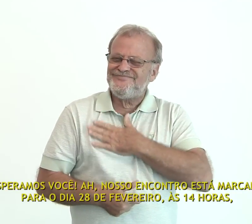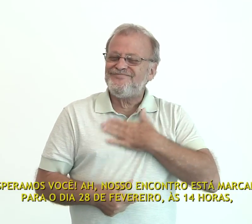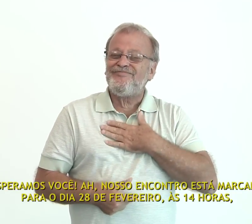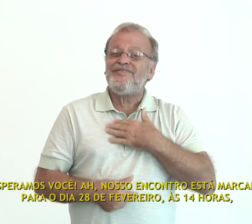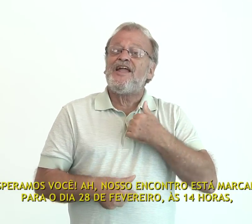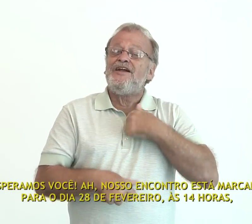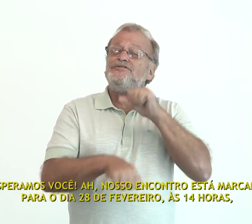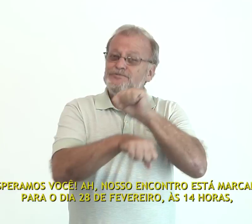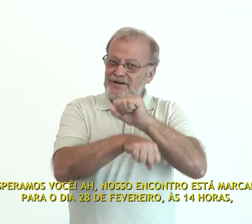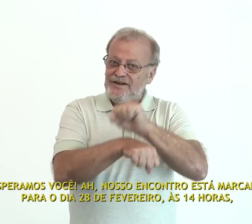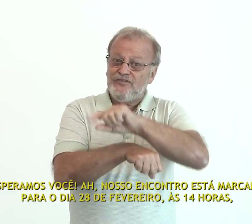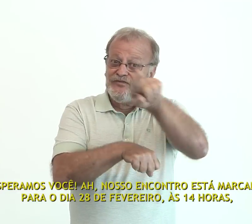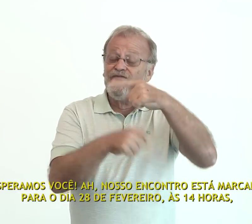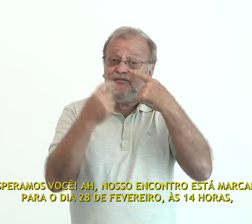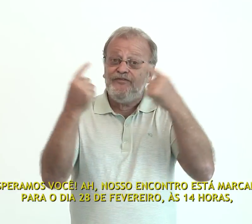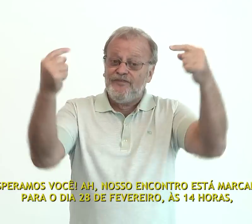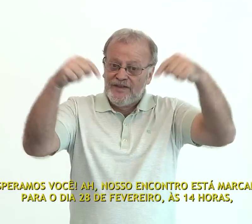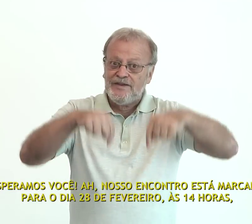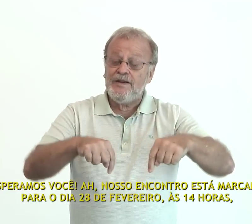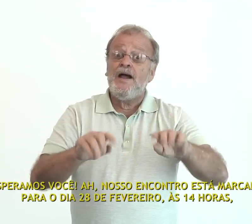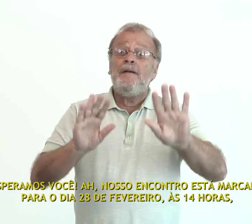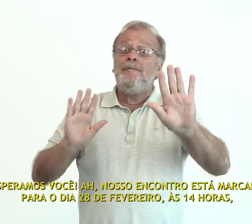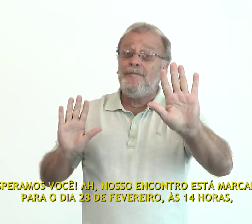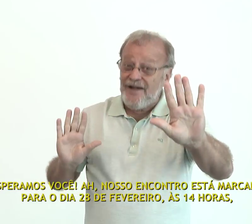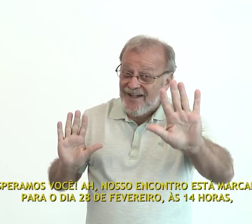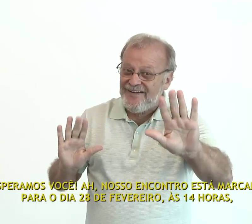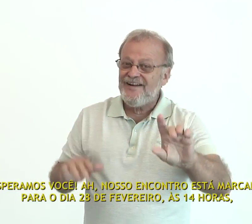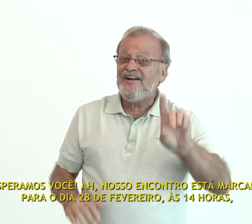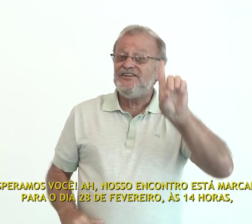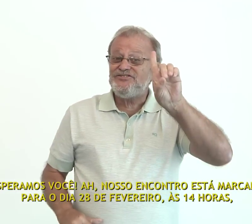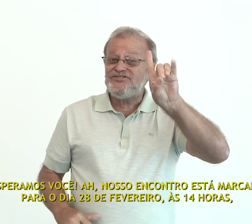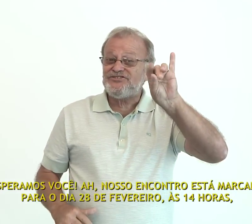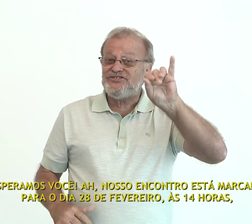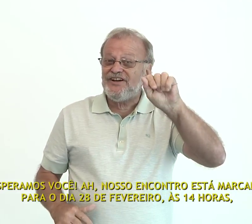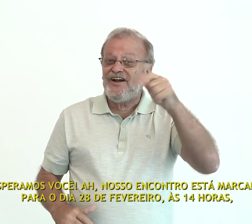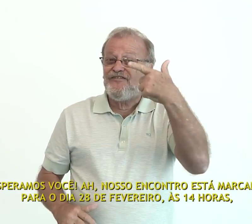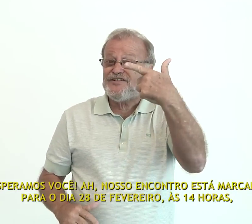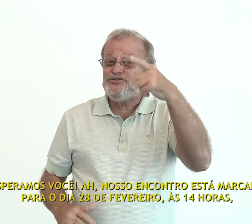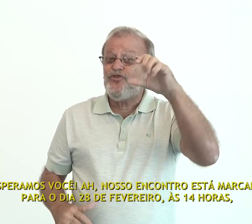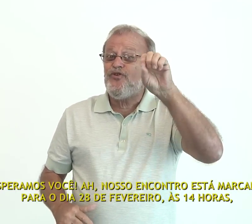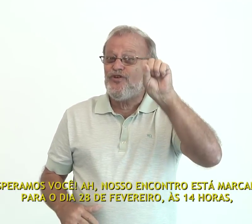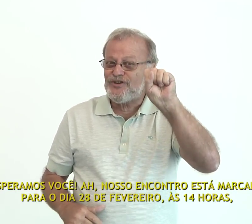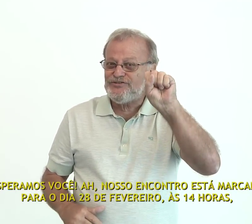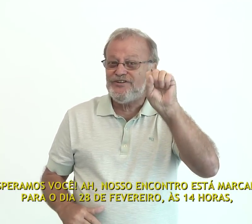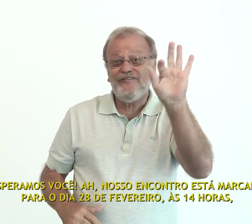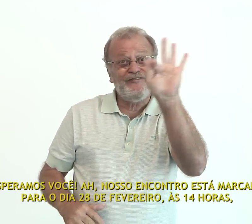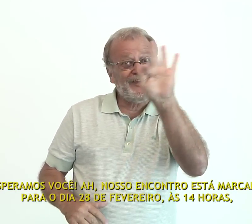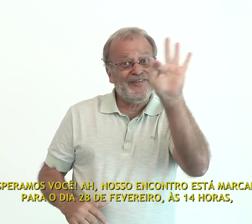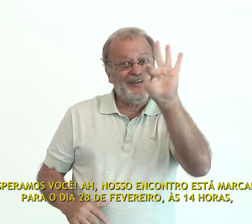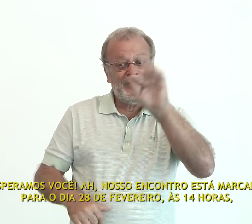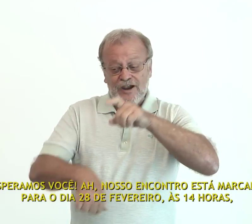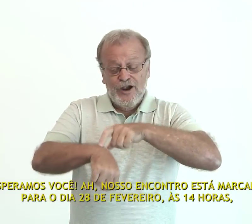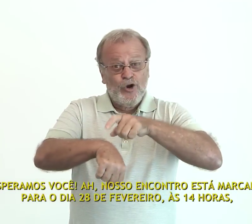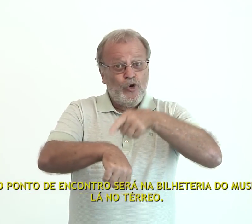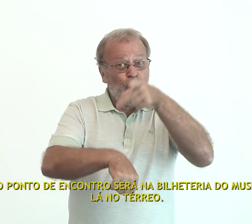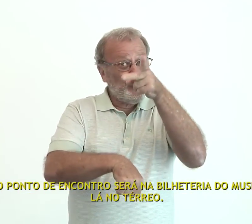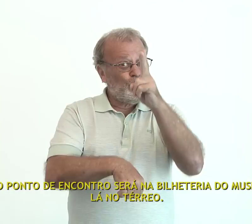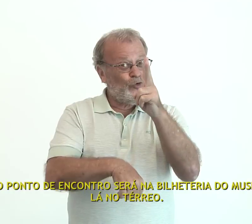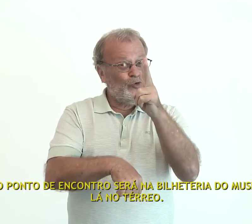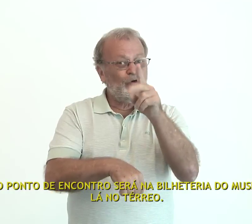Ah, nosso encontro está marcado para o dia 28 de fevereiro, às 14 horas, e o ponto de